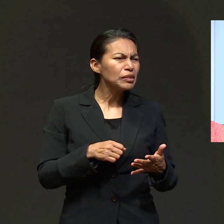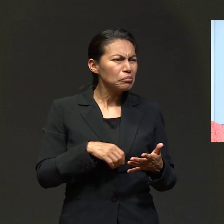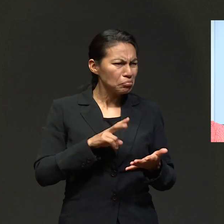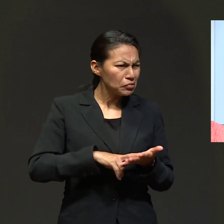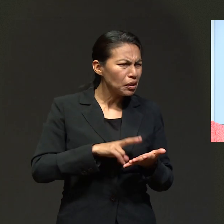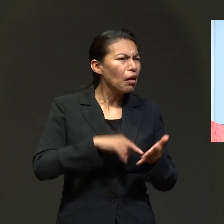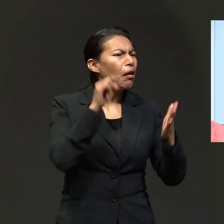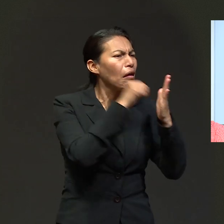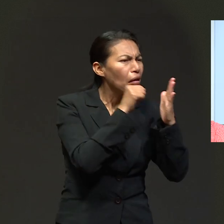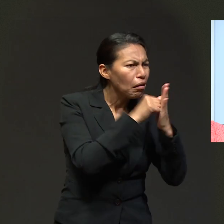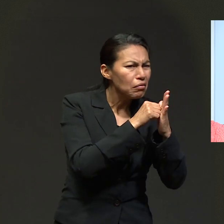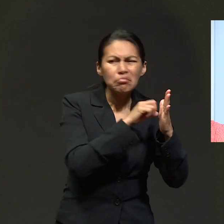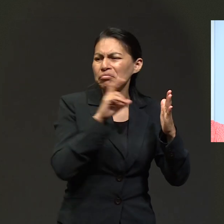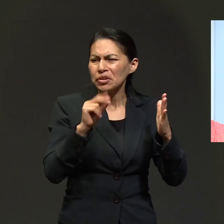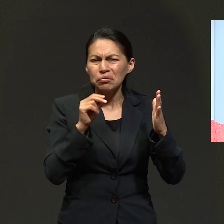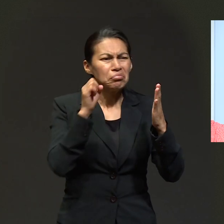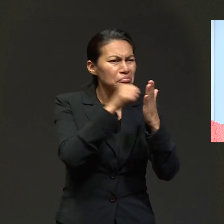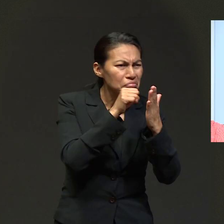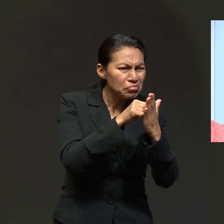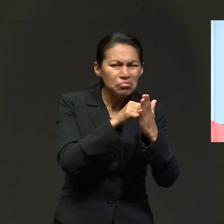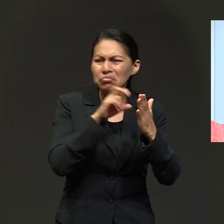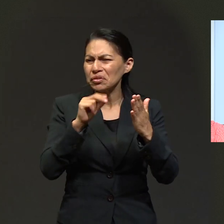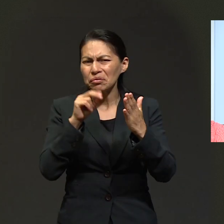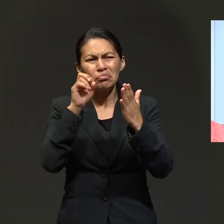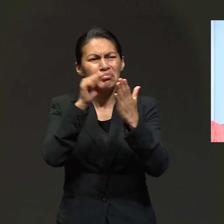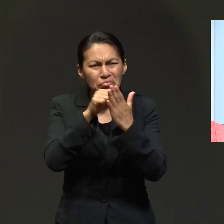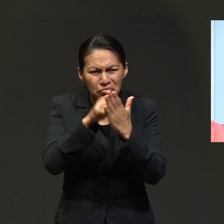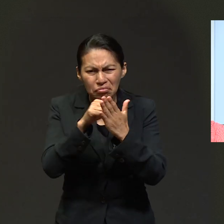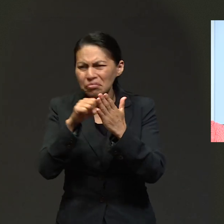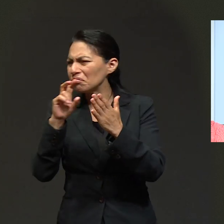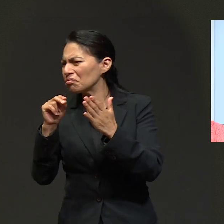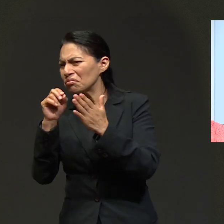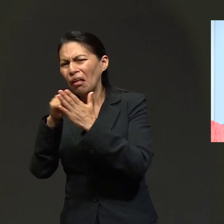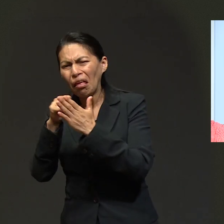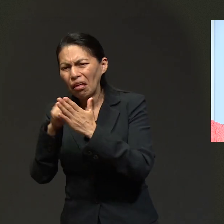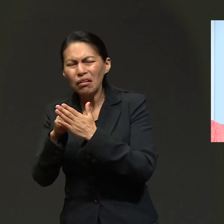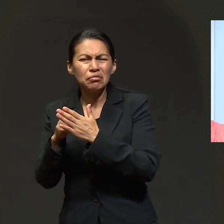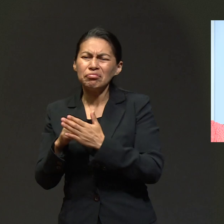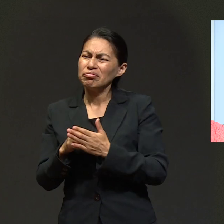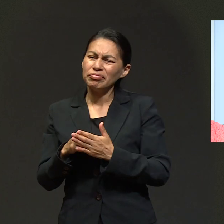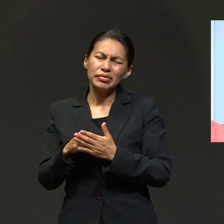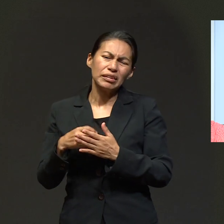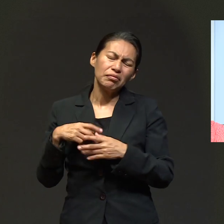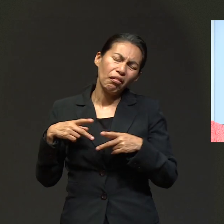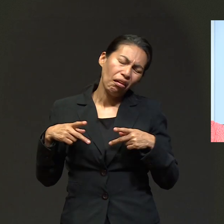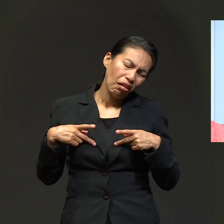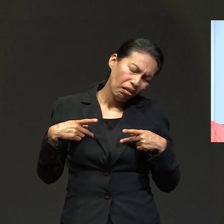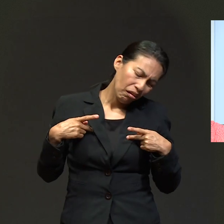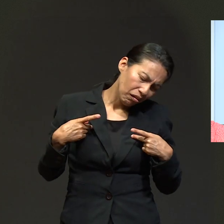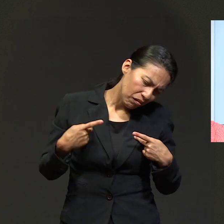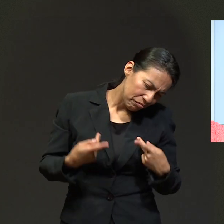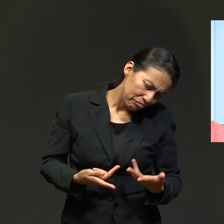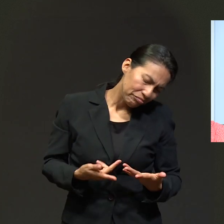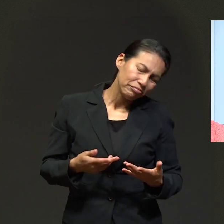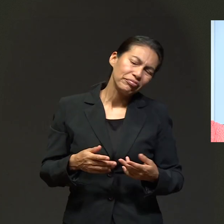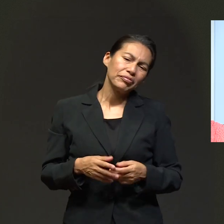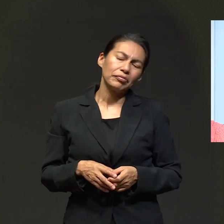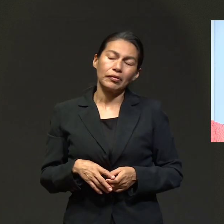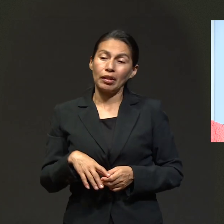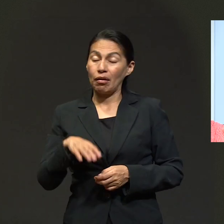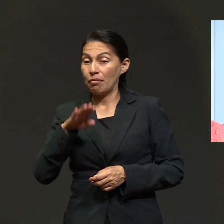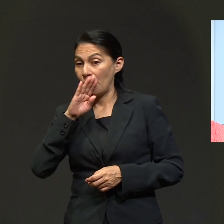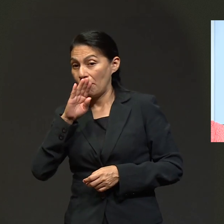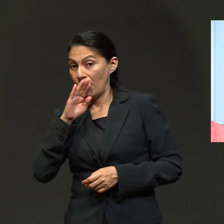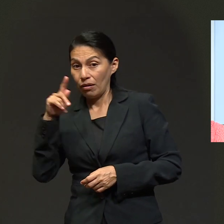toqué puerta y me decían, no, toqué otra puerta, y me decían, no, toqué otra puerta y nada, y nada, y nada. Y me desanimé. Y